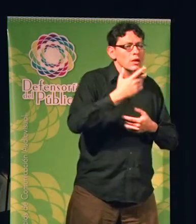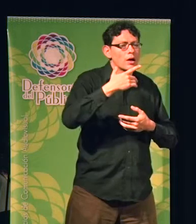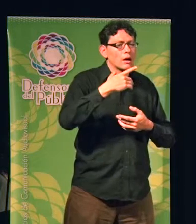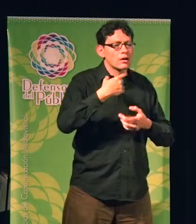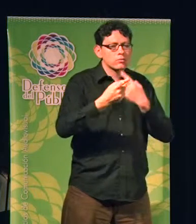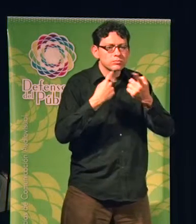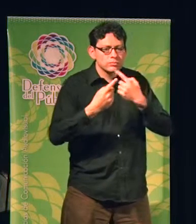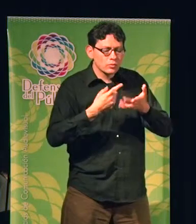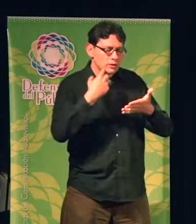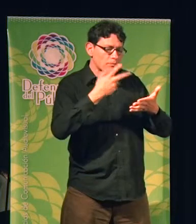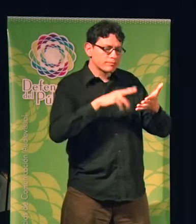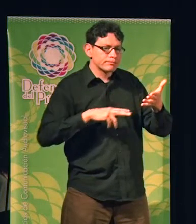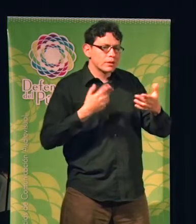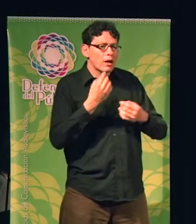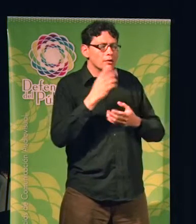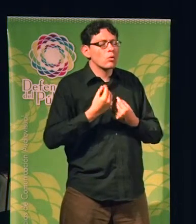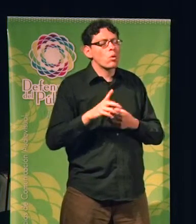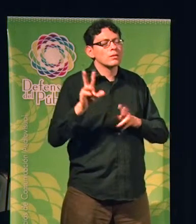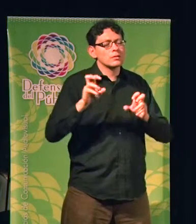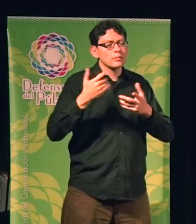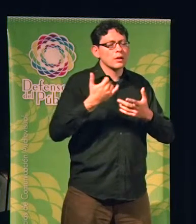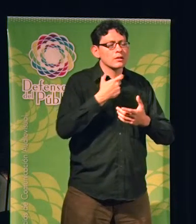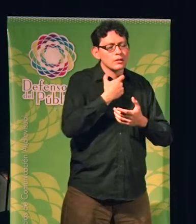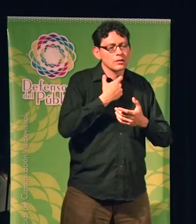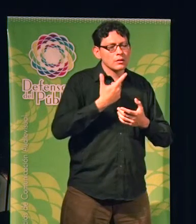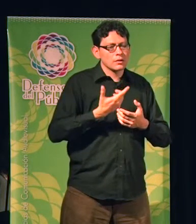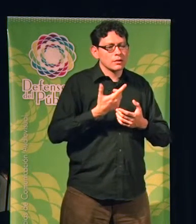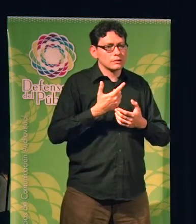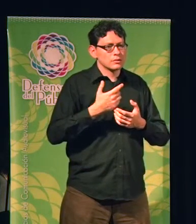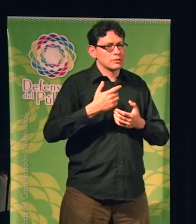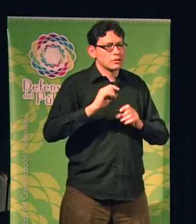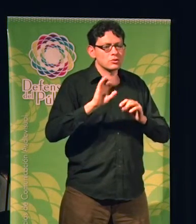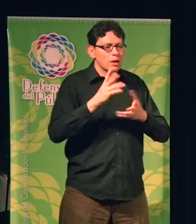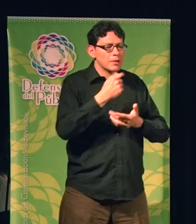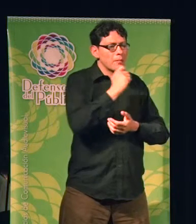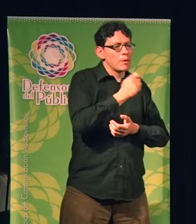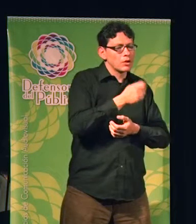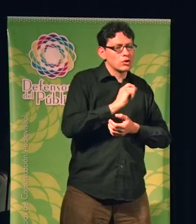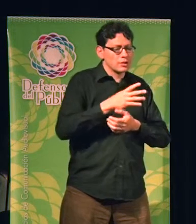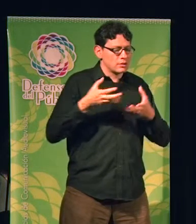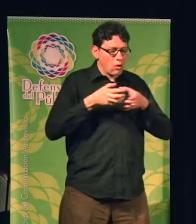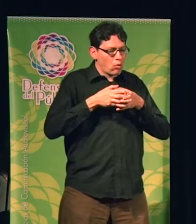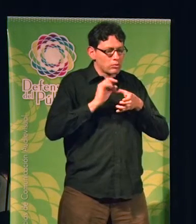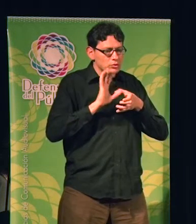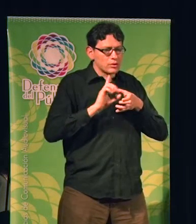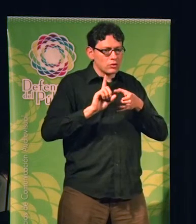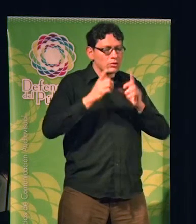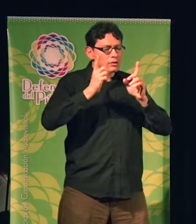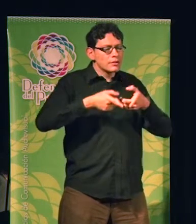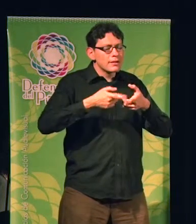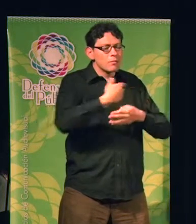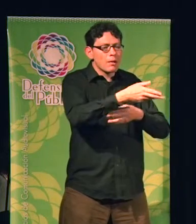entablar redes que no vinculen solo al periodista científico, sino también que vinculen